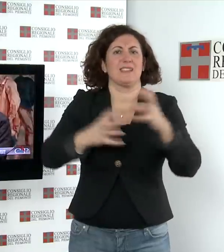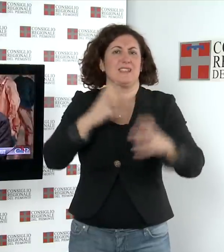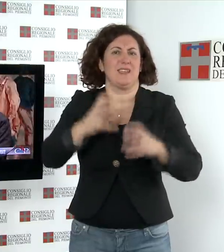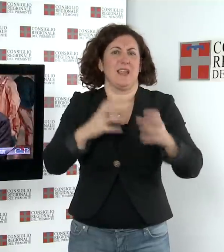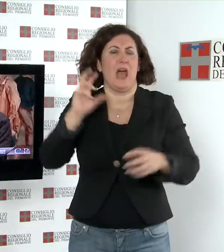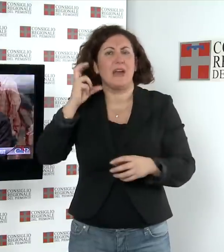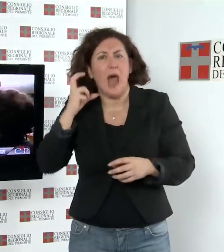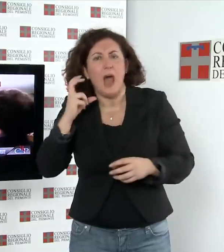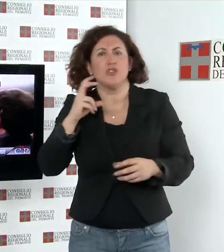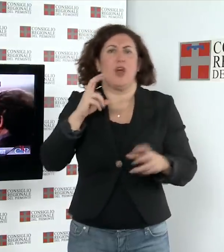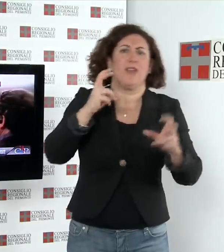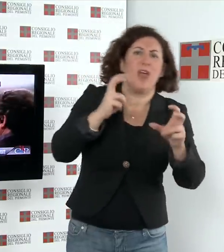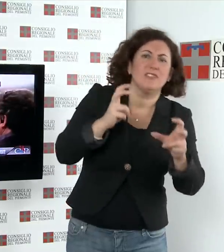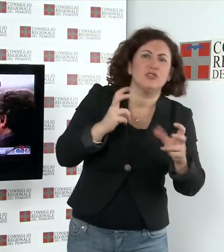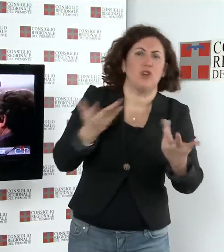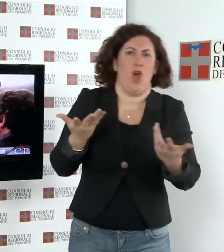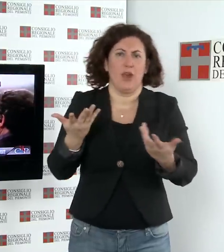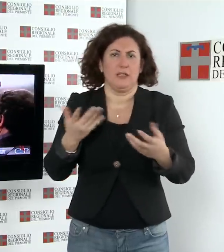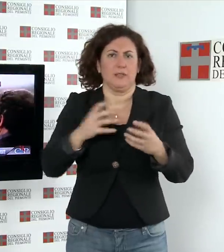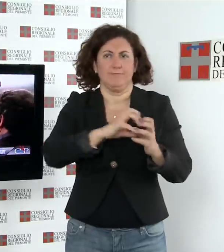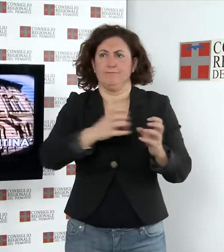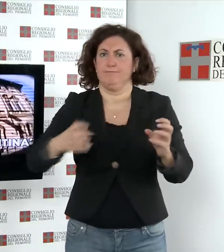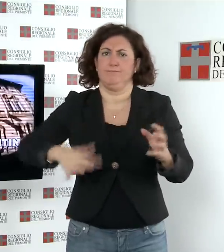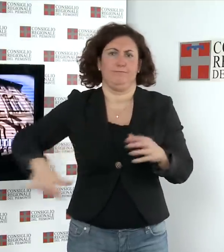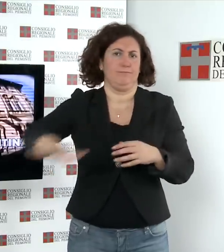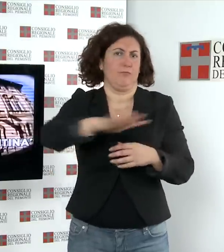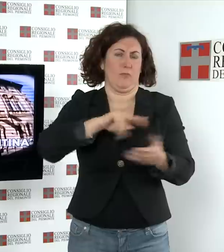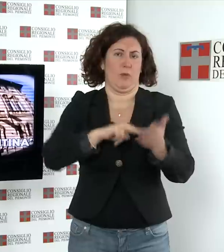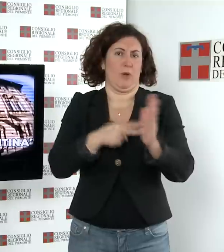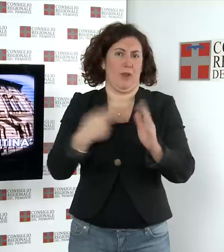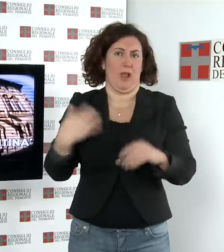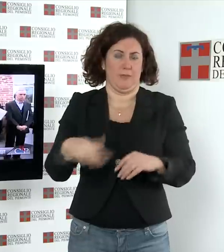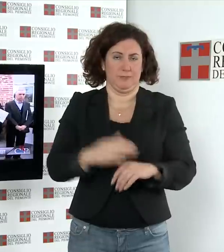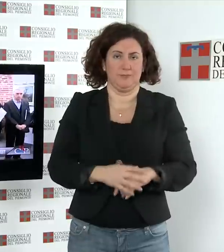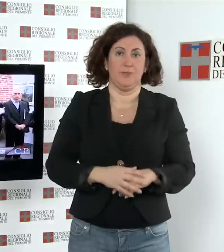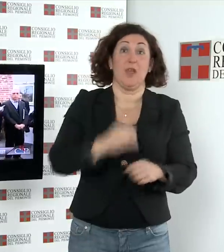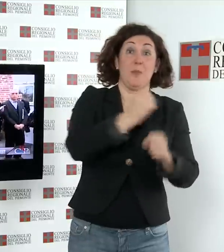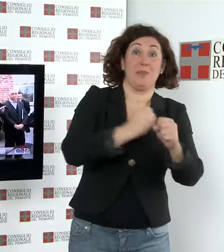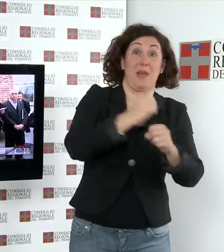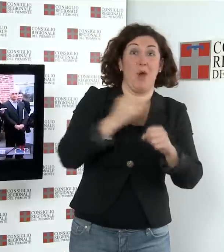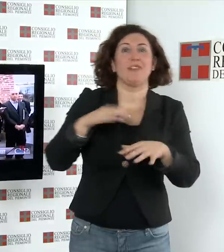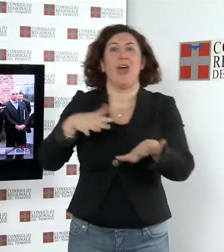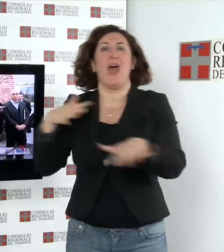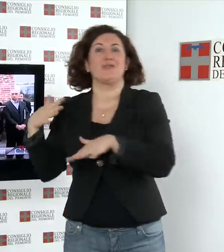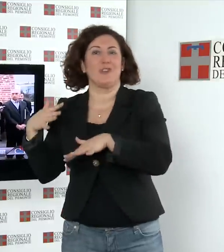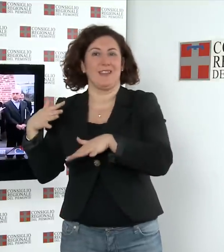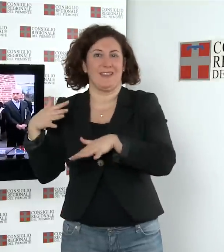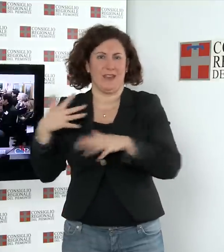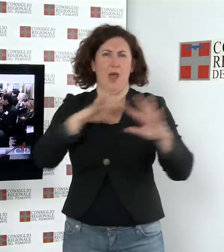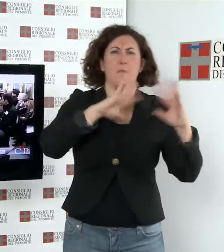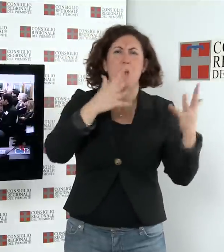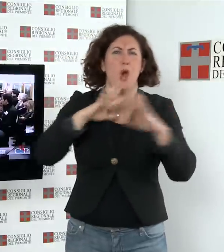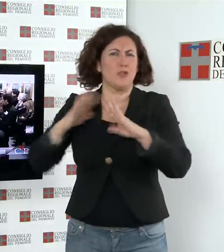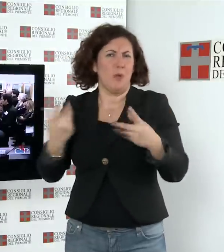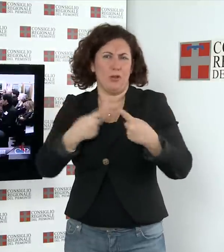richiesta da diversi consiglieri dei gruppi di opposizione Tra Piemonte e Argentina Mondi lontani eppure accomunati dallo